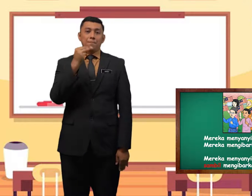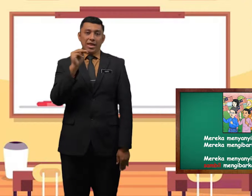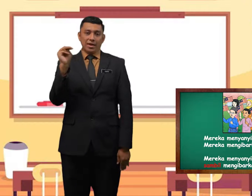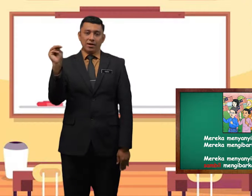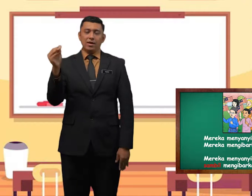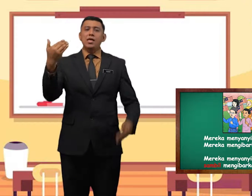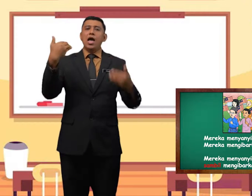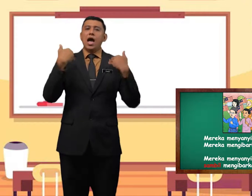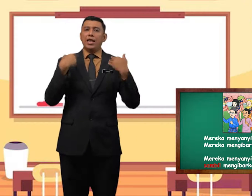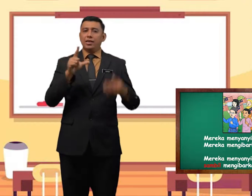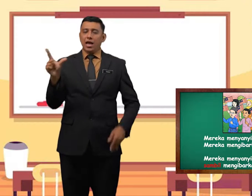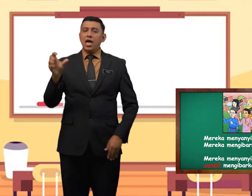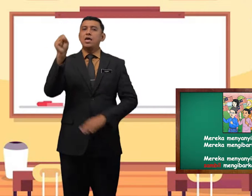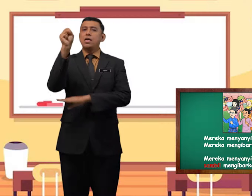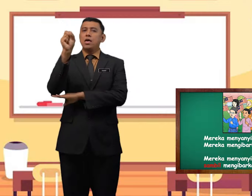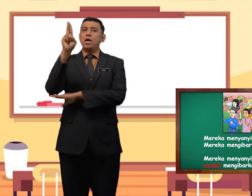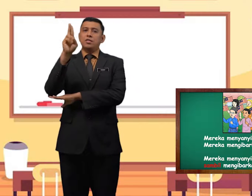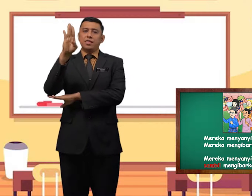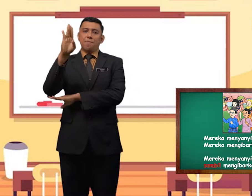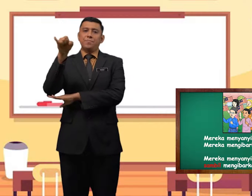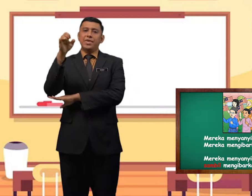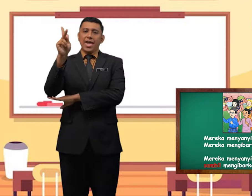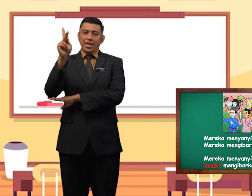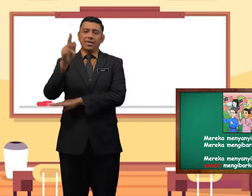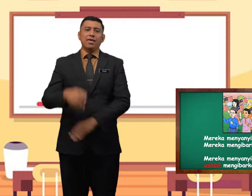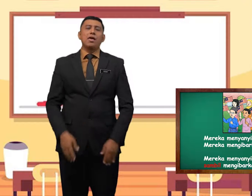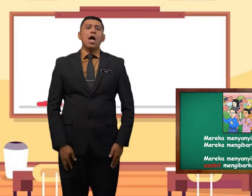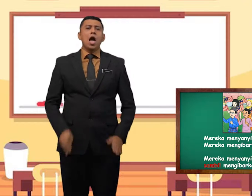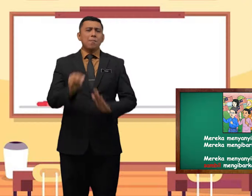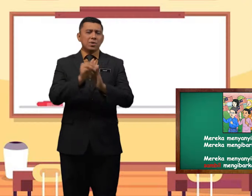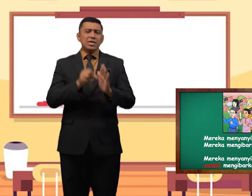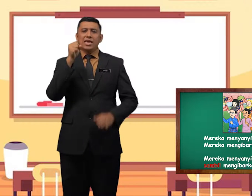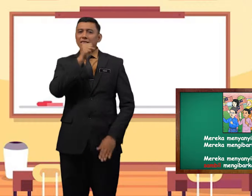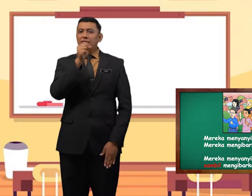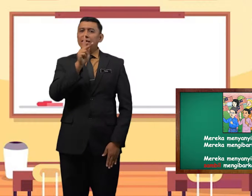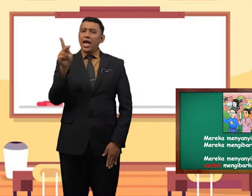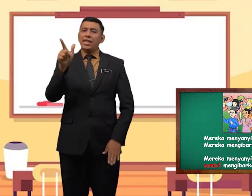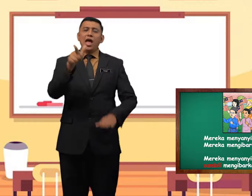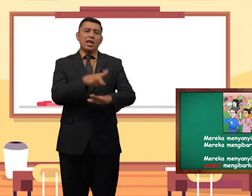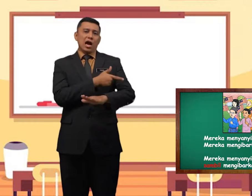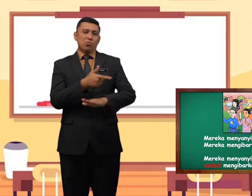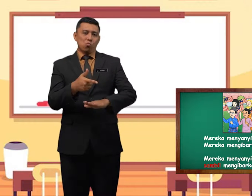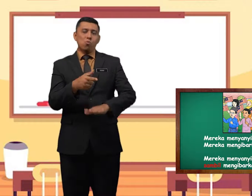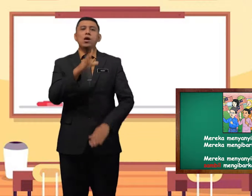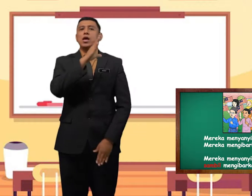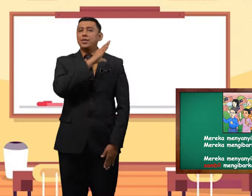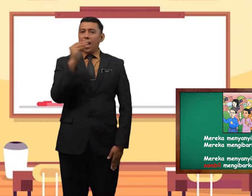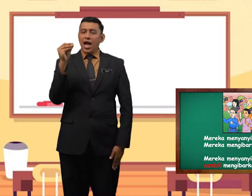Mereka adalah subjek menyanyikan lagu dan